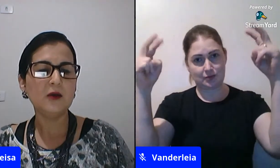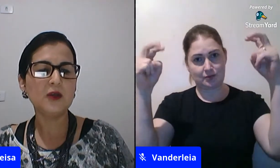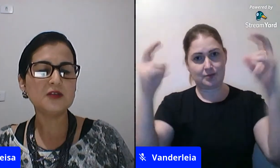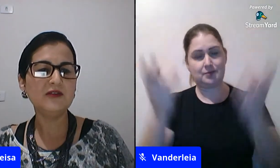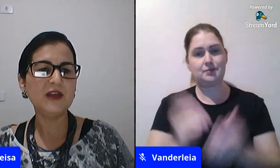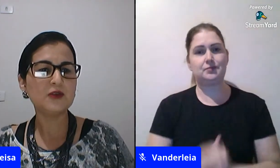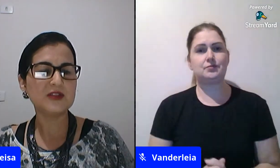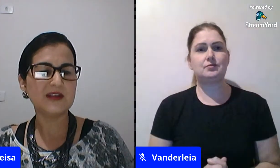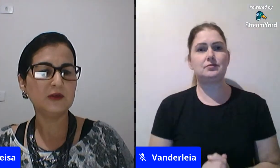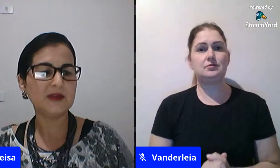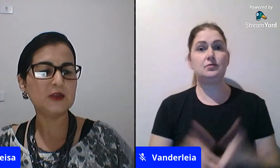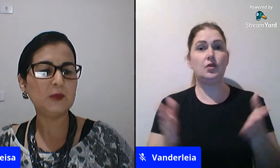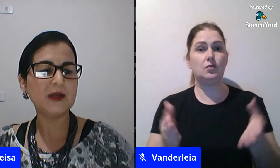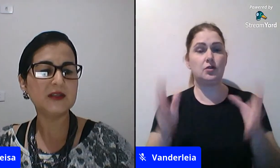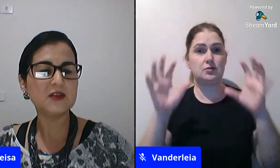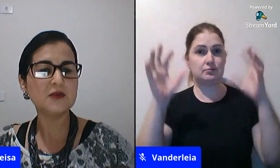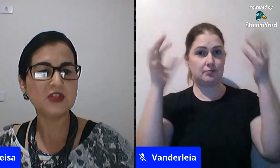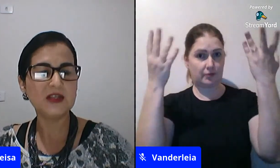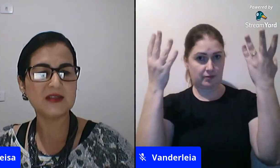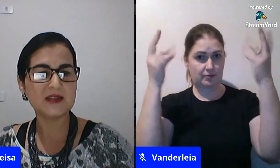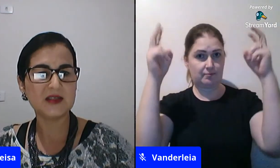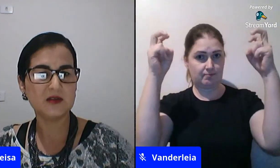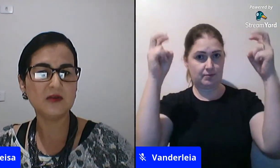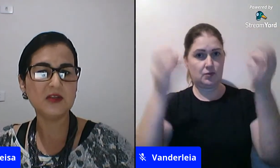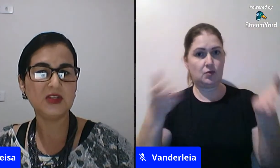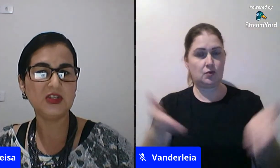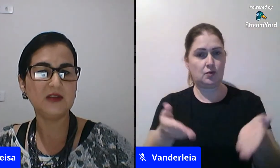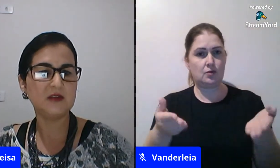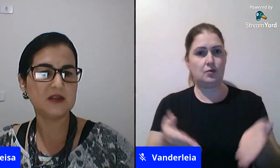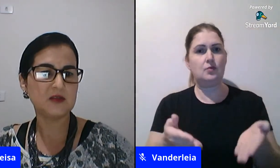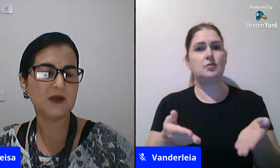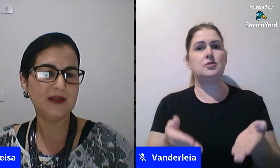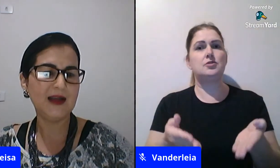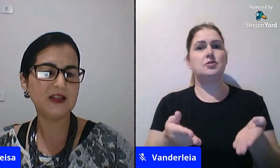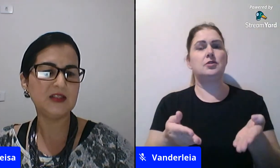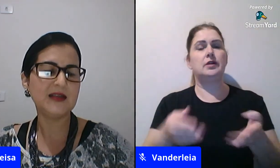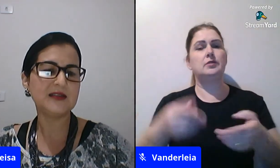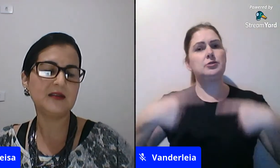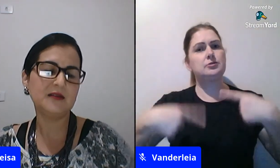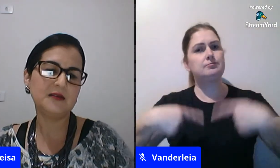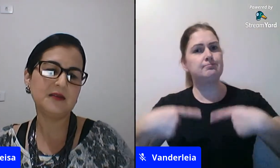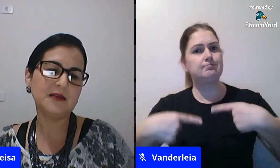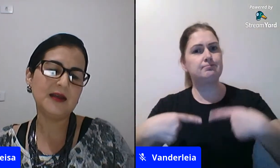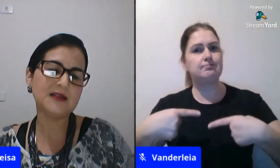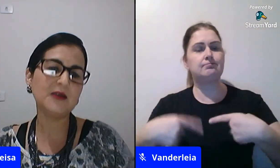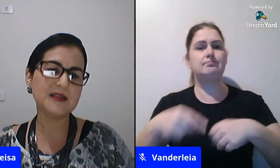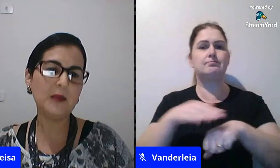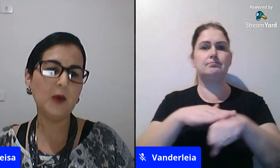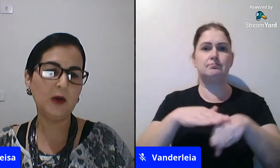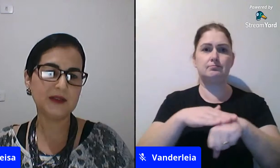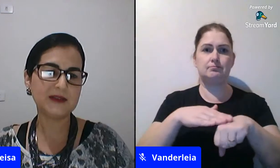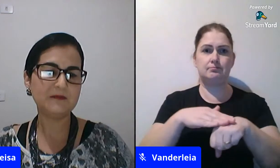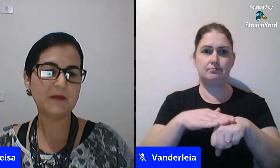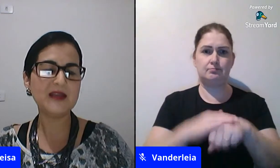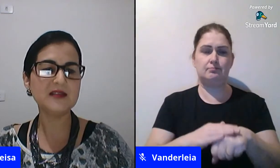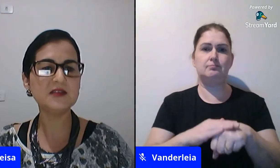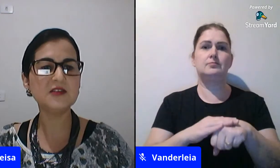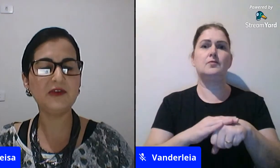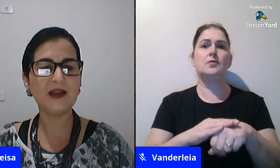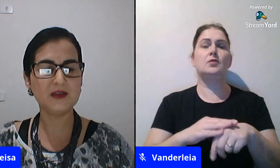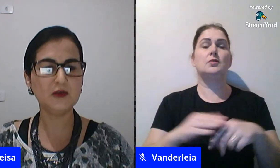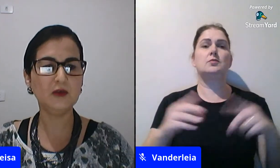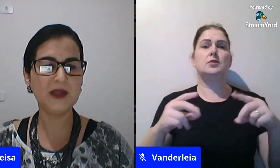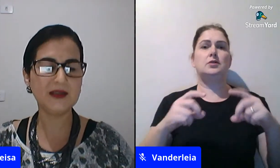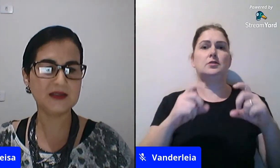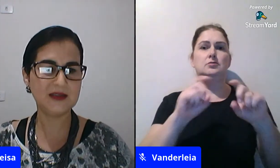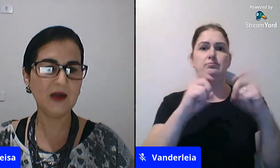O nosso evento hoje está voltado para discutir essas questões de gênero e sexualidade nas aulas remotas. Mas antes de